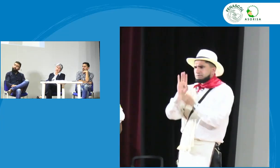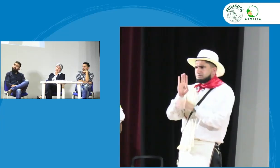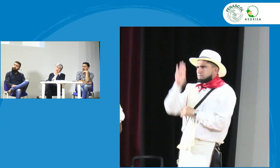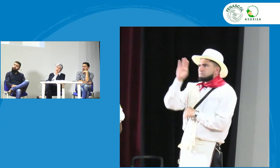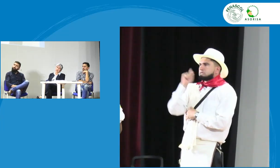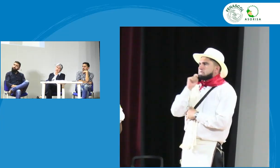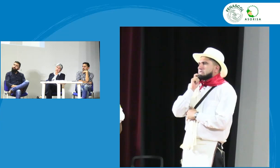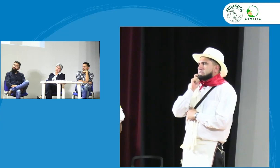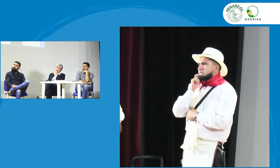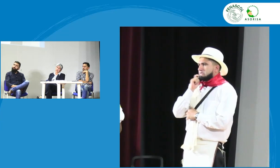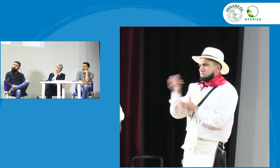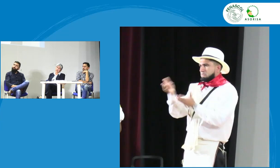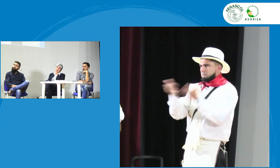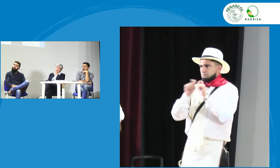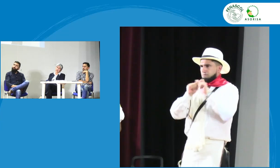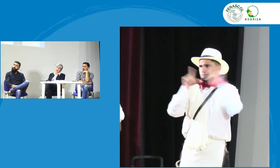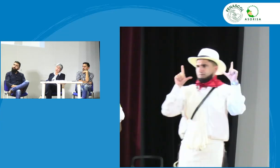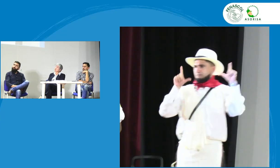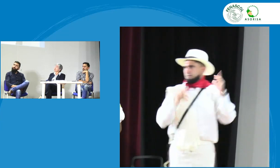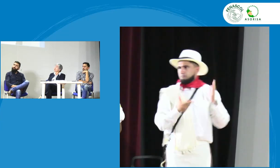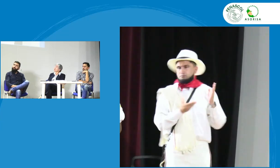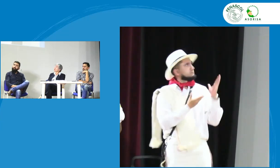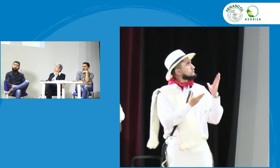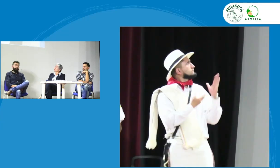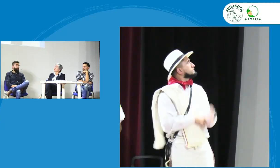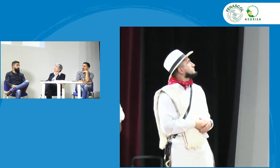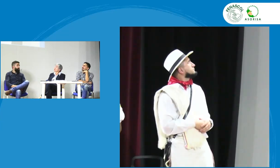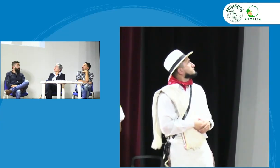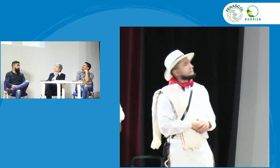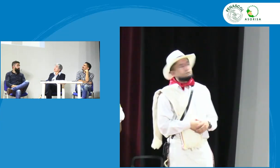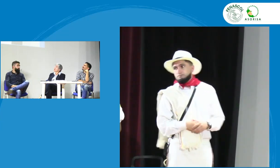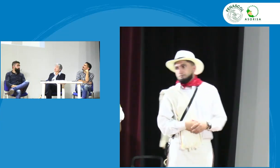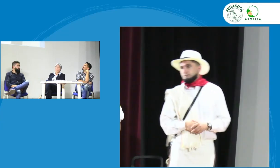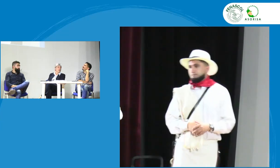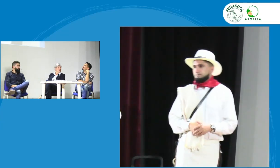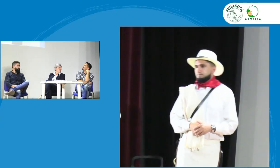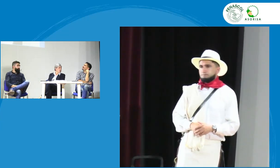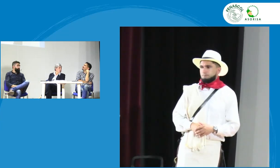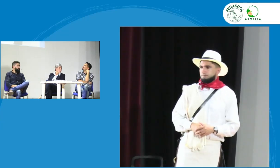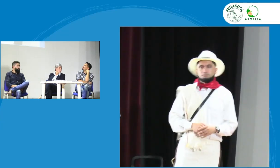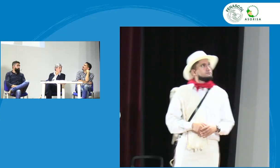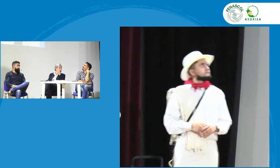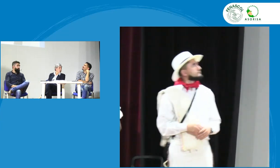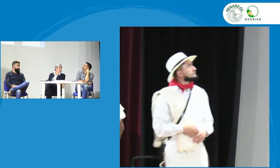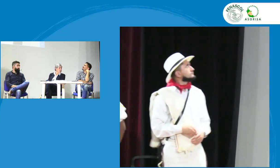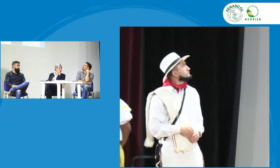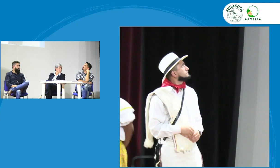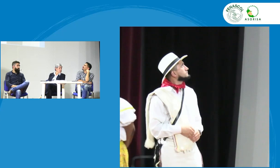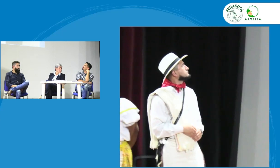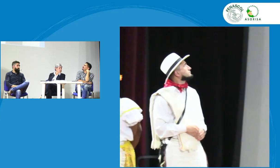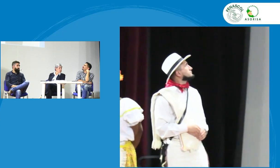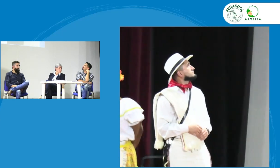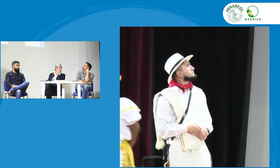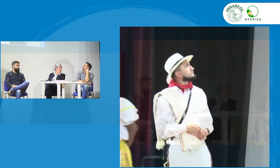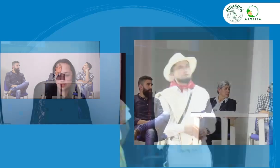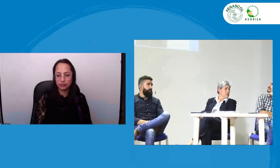en Zoom creo que hay una persona en Zoom me parece que es Sandra Borras entonces ella va a hacer su interrupción en este momento